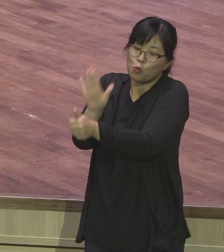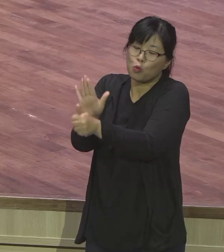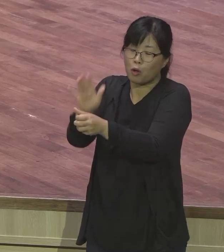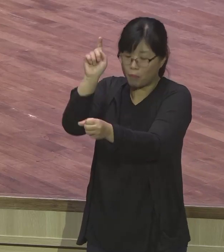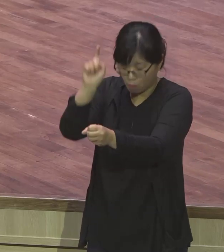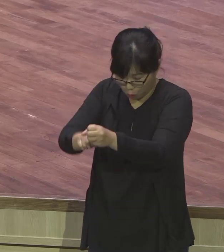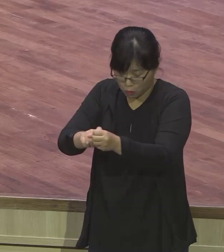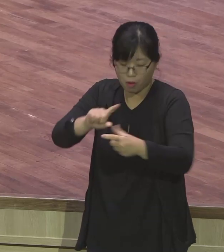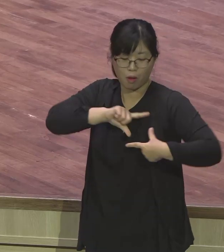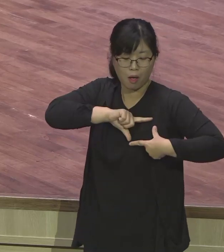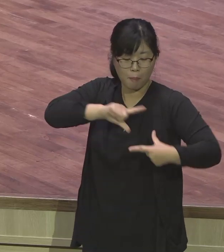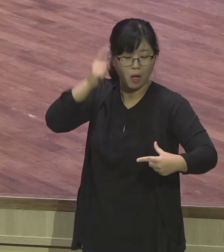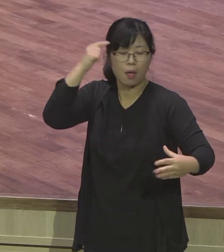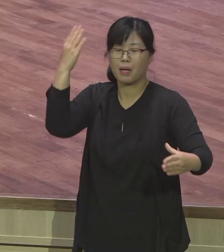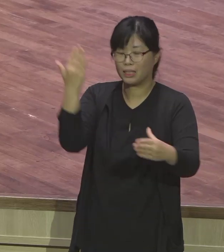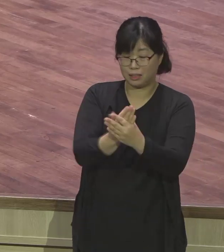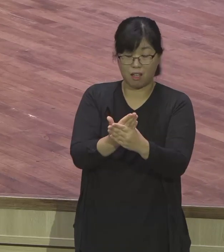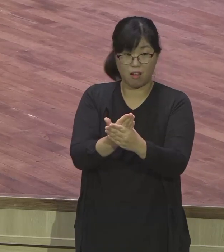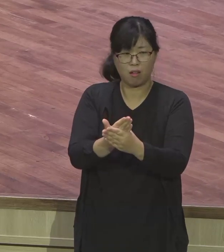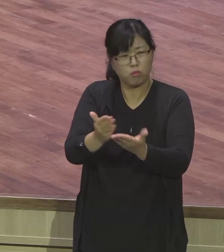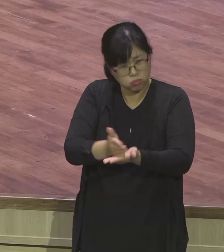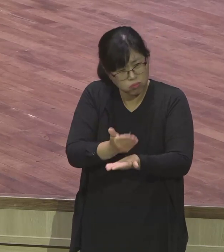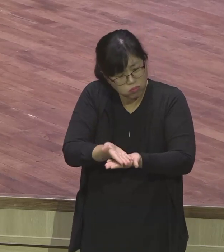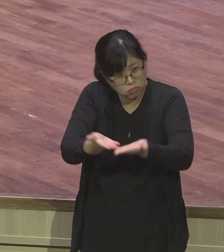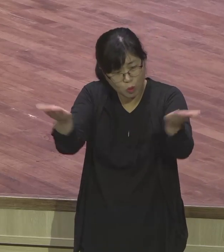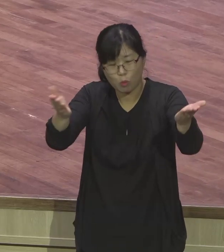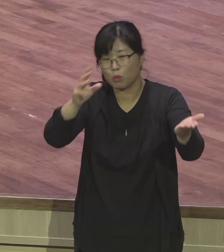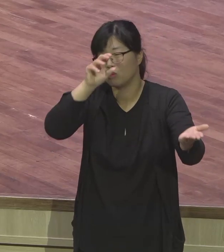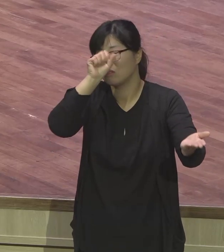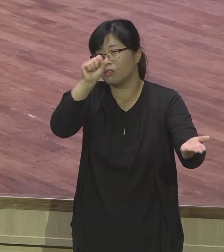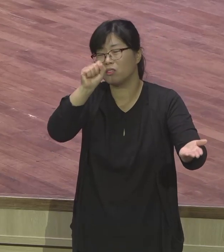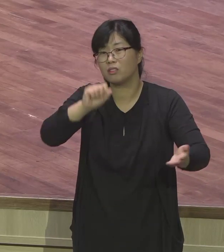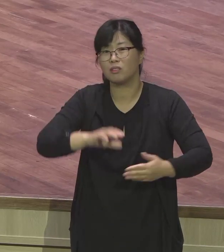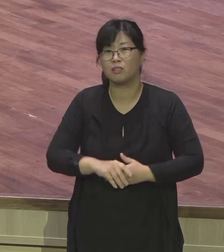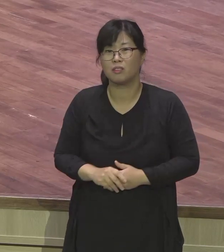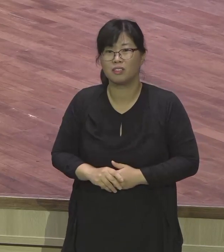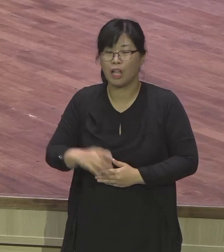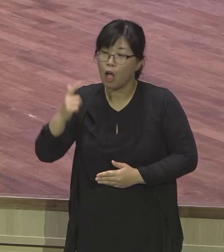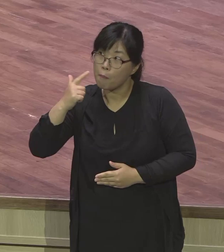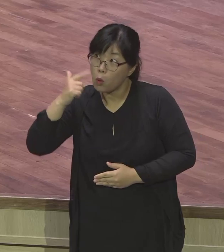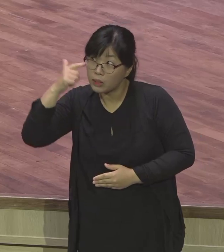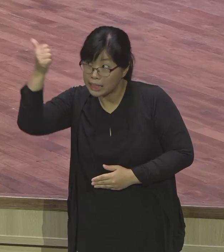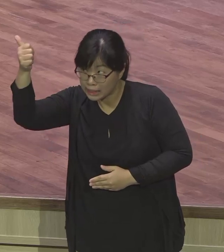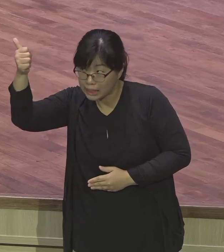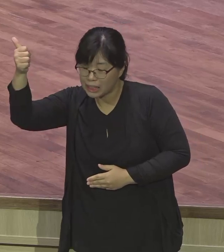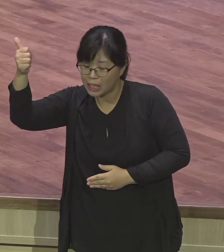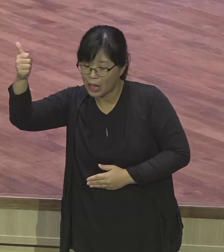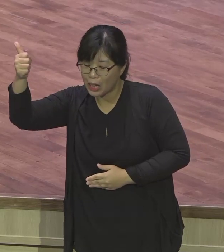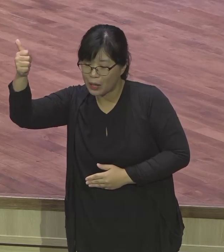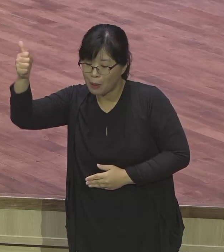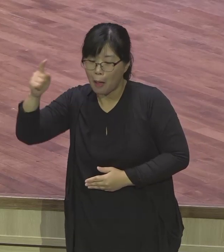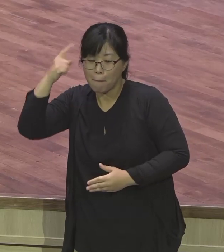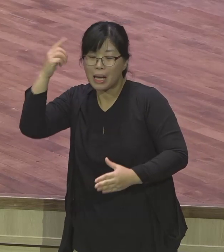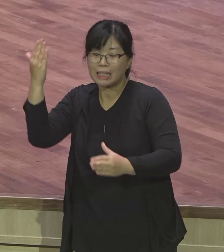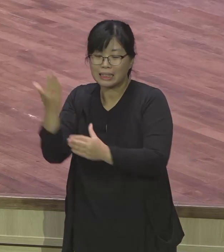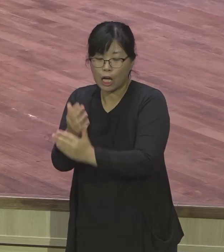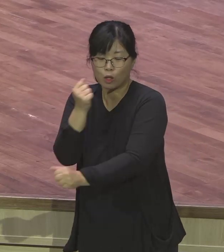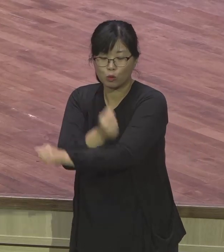목사가 다르고, 목사가 받는 명박이 다르고, 평신도가 받는 명박이 다른데, 우리